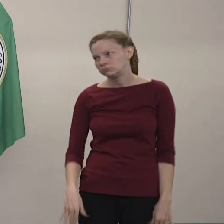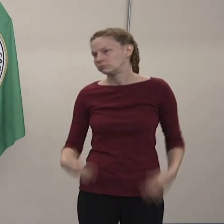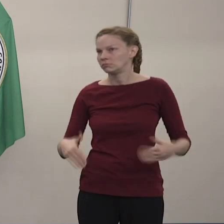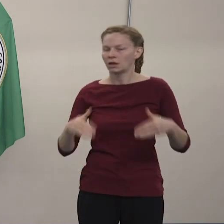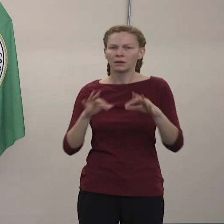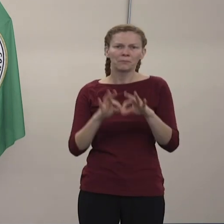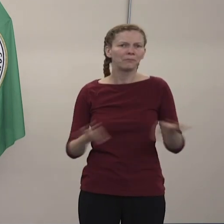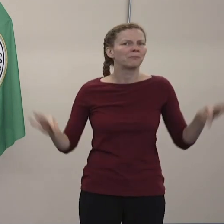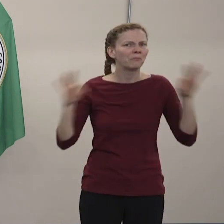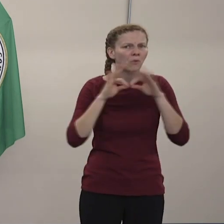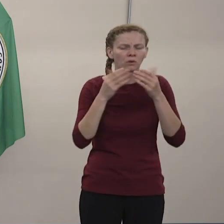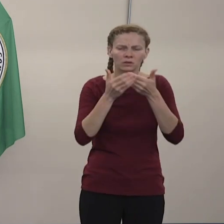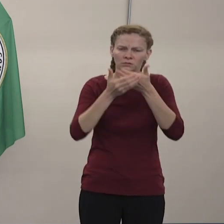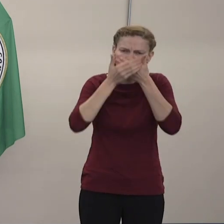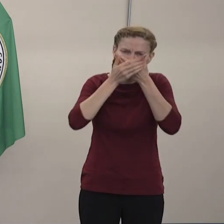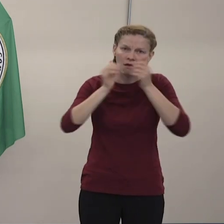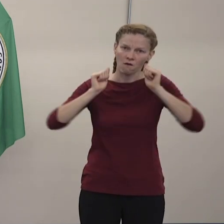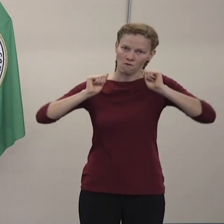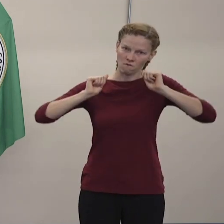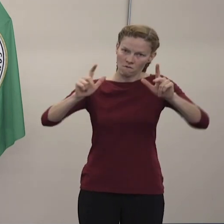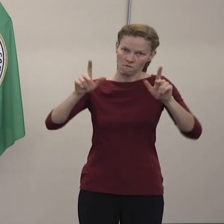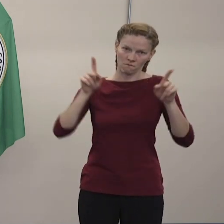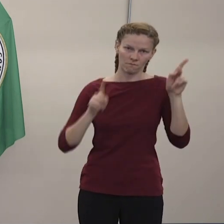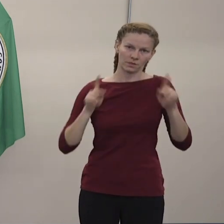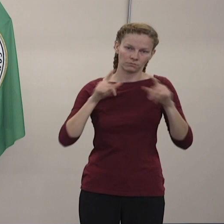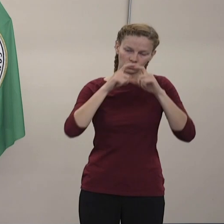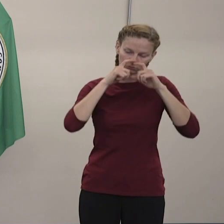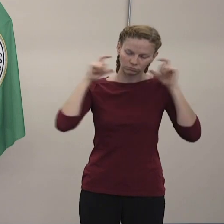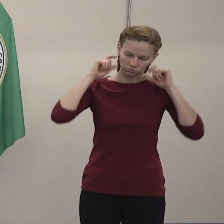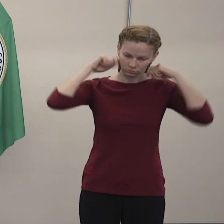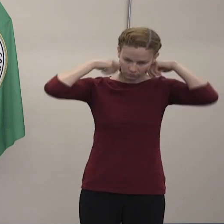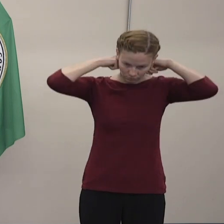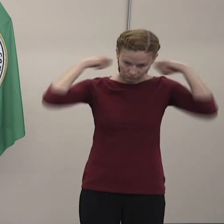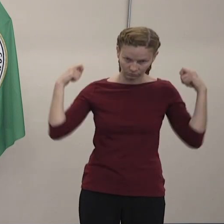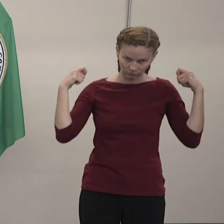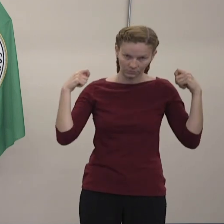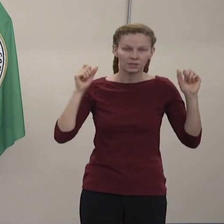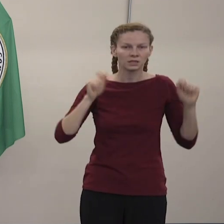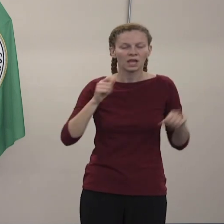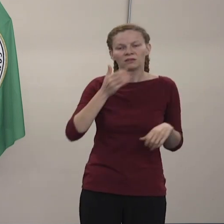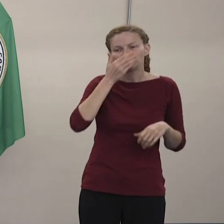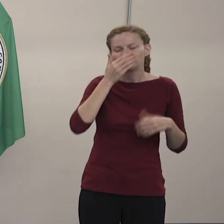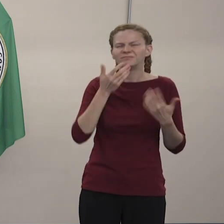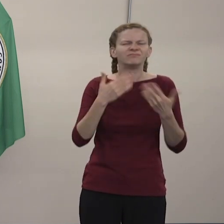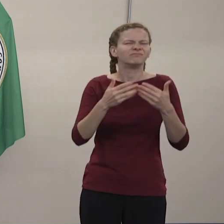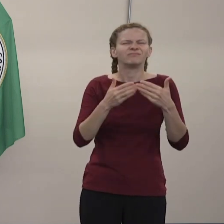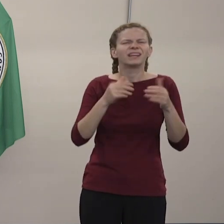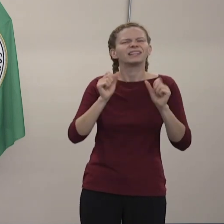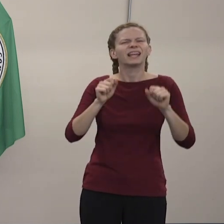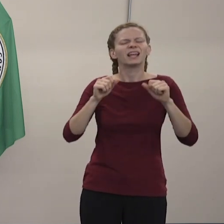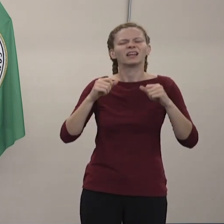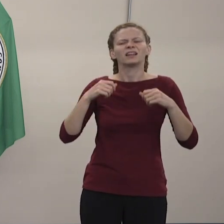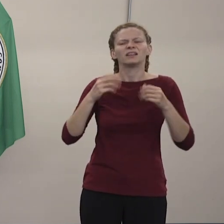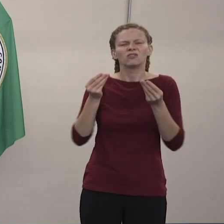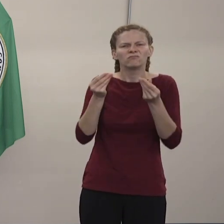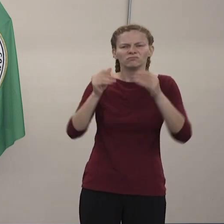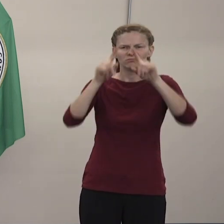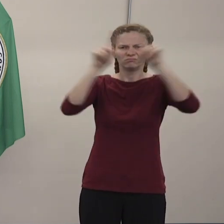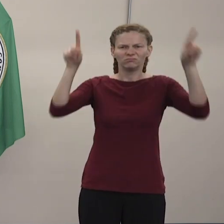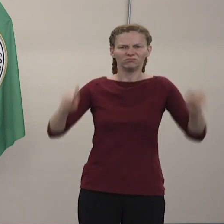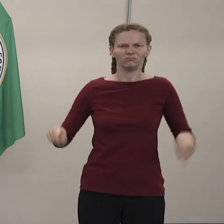usen la cubierta de la cara. No tienen que ser las mascarillas, sino también que pueden ser bandanas,